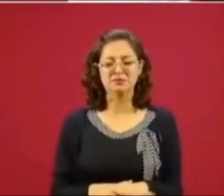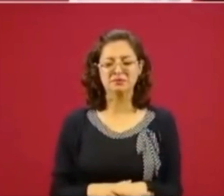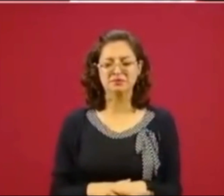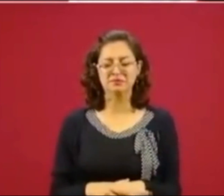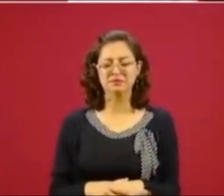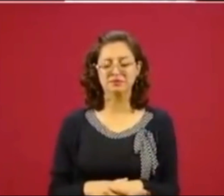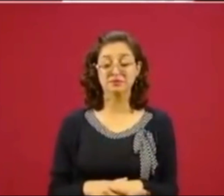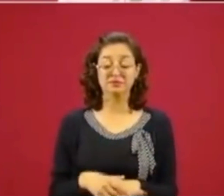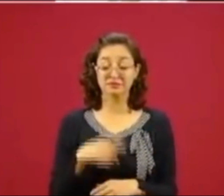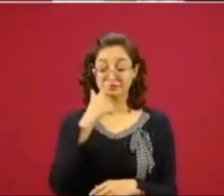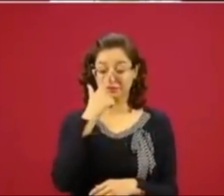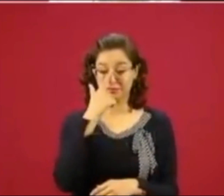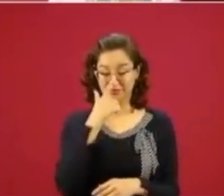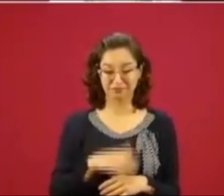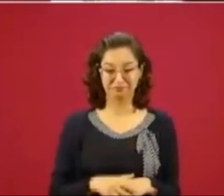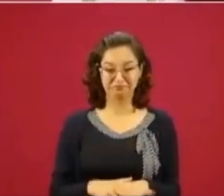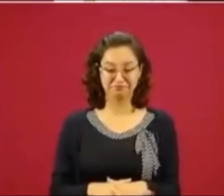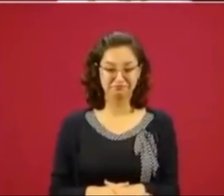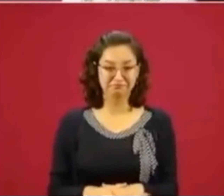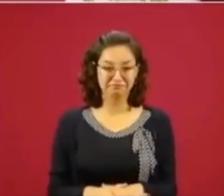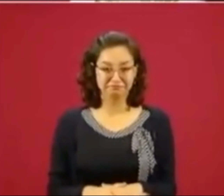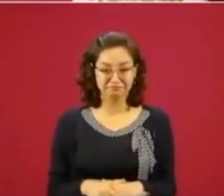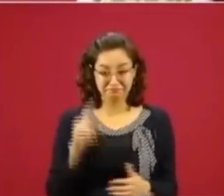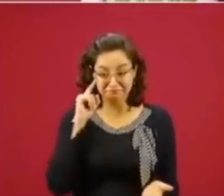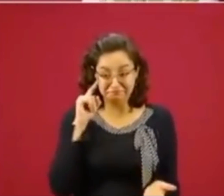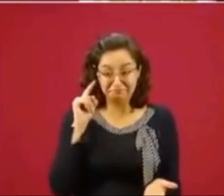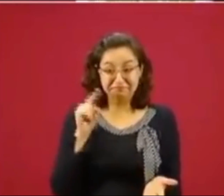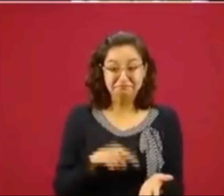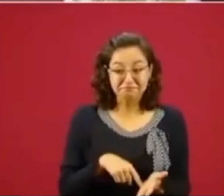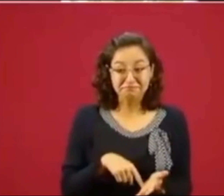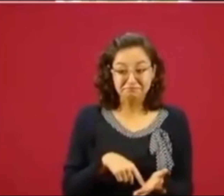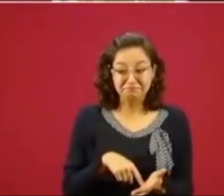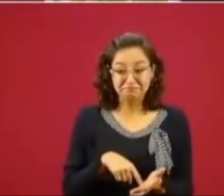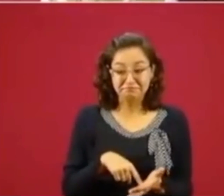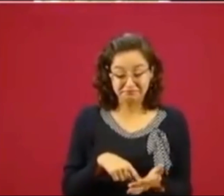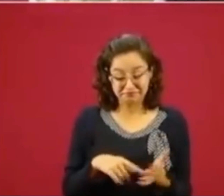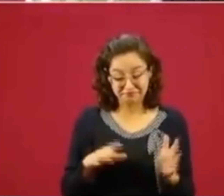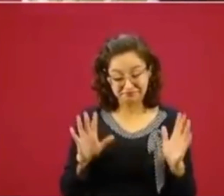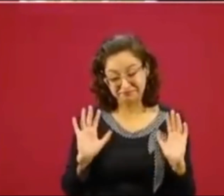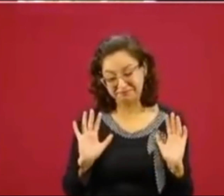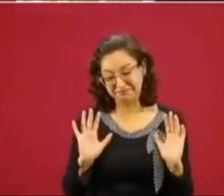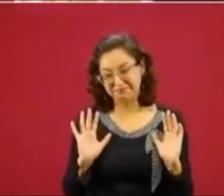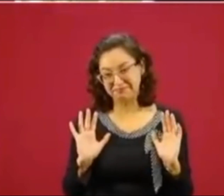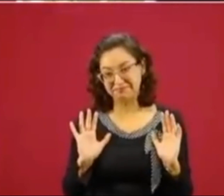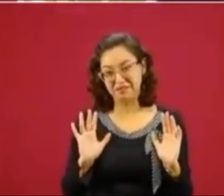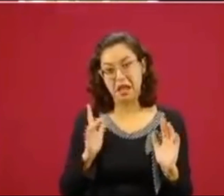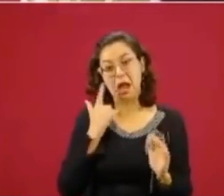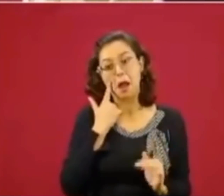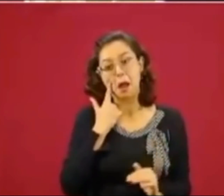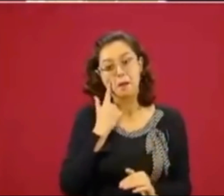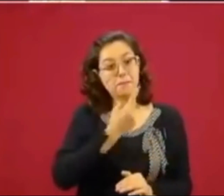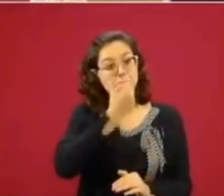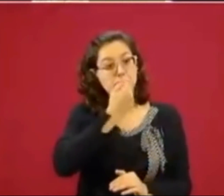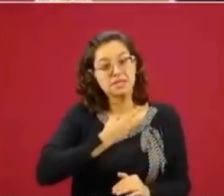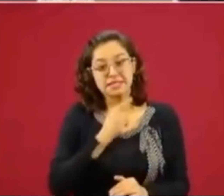yo creo que hasta sabían eso lo podría informar